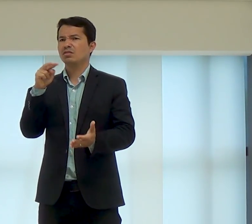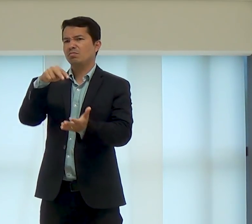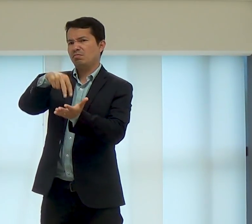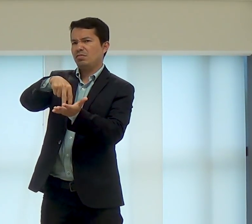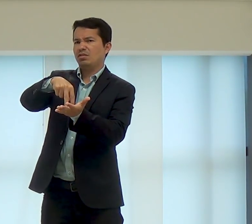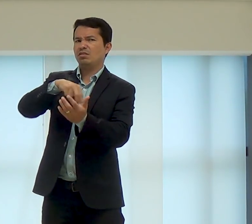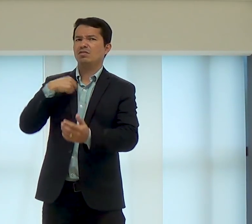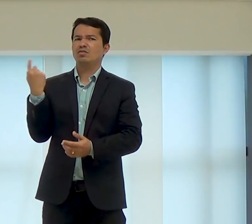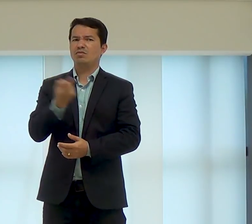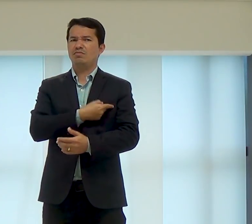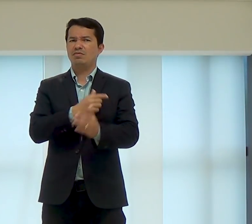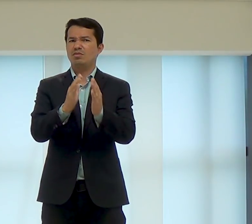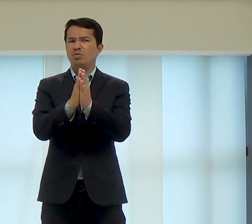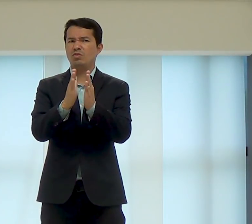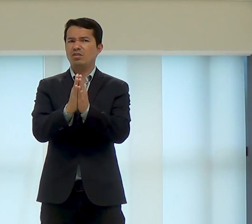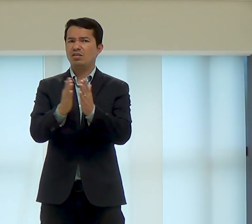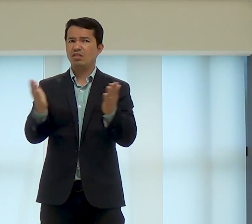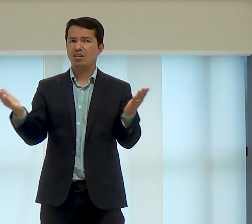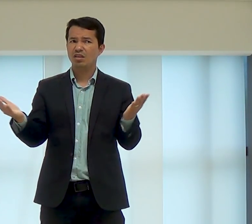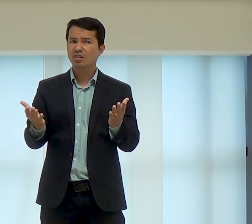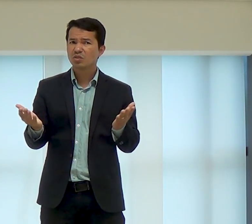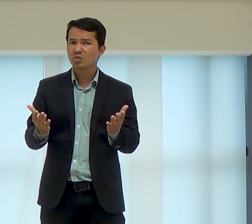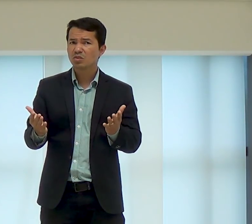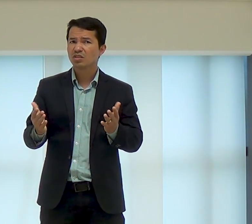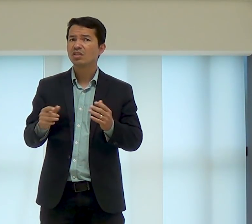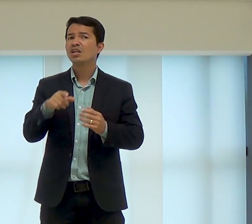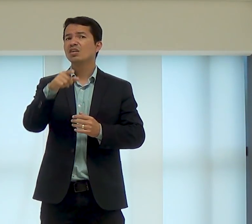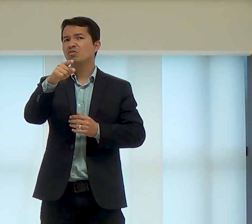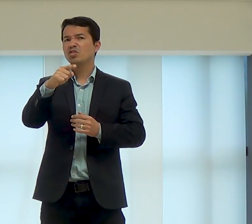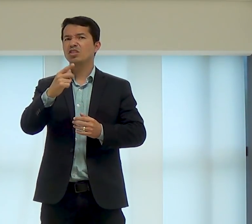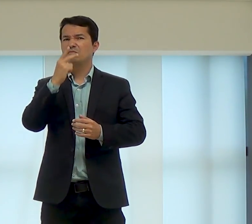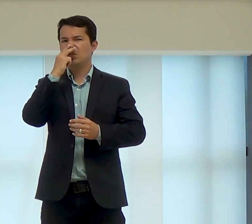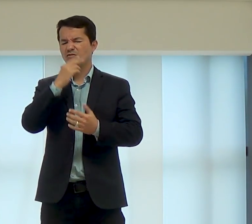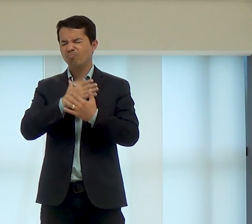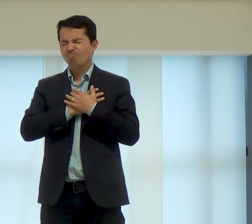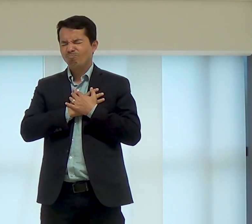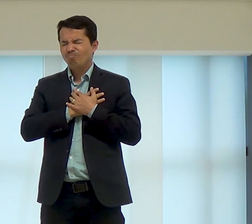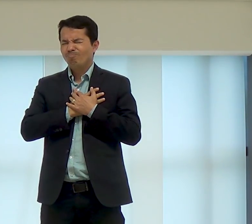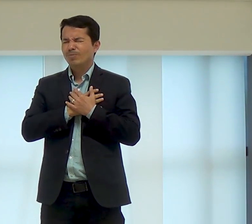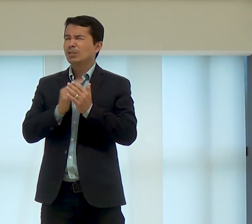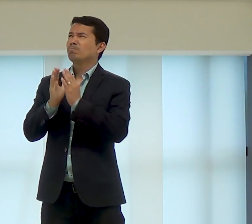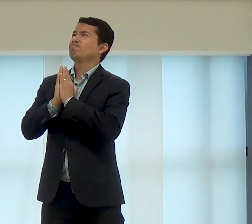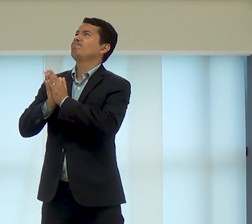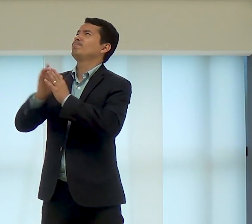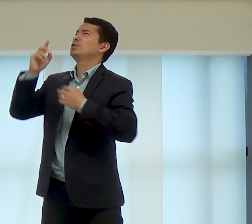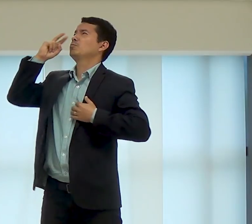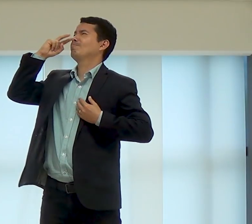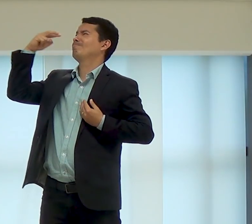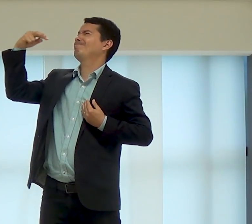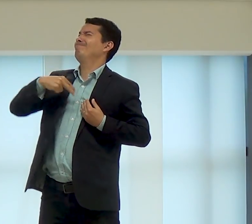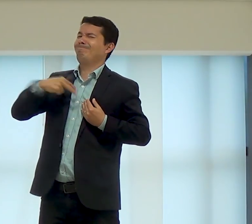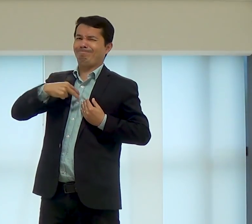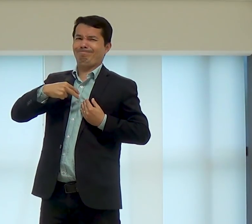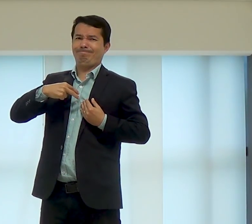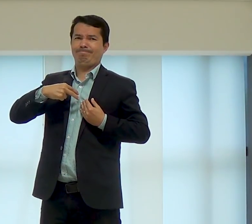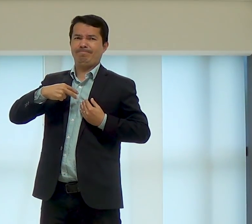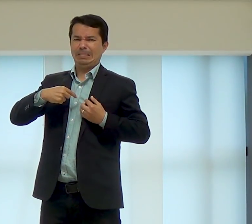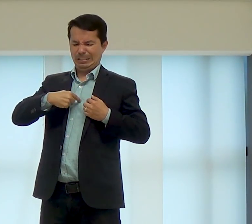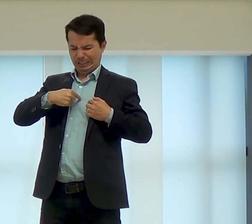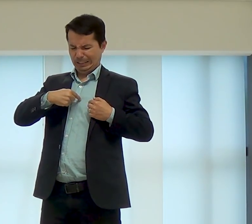eu peço para você se colocar em pé agora, que eu quero orar para você, e eu pedi o junto, Senhor, olha para